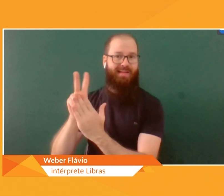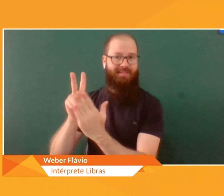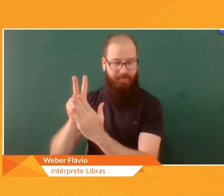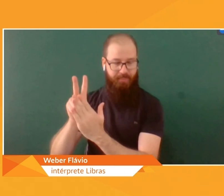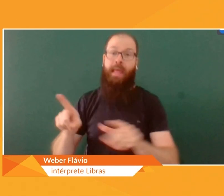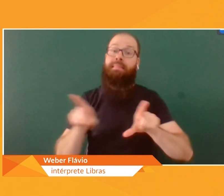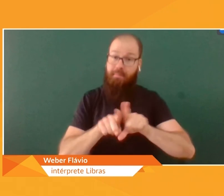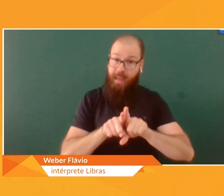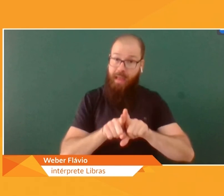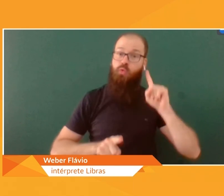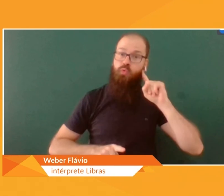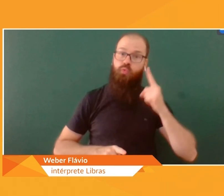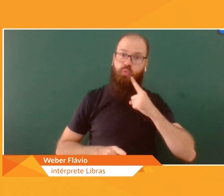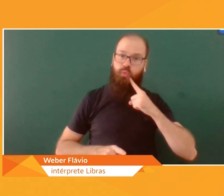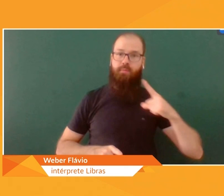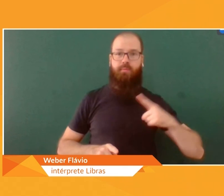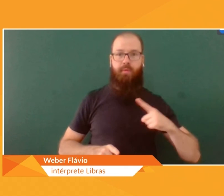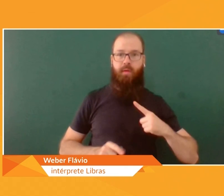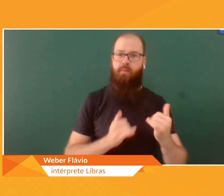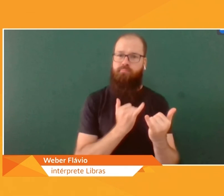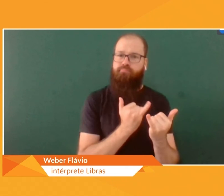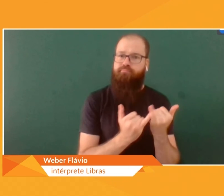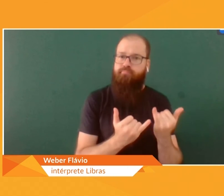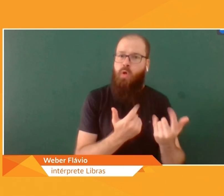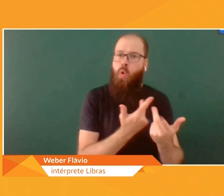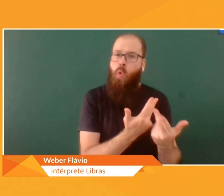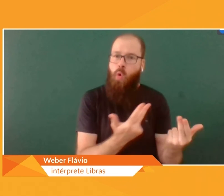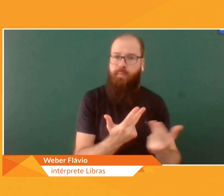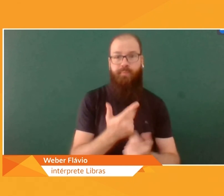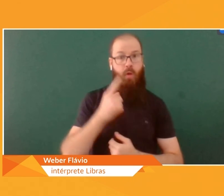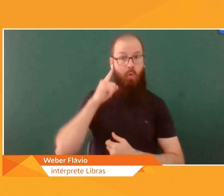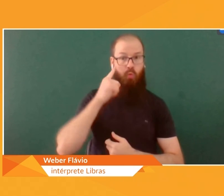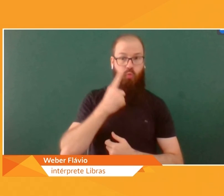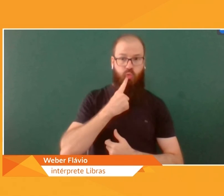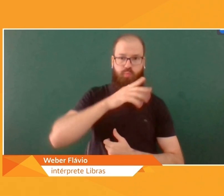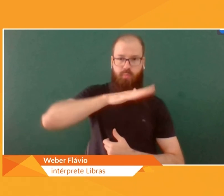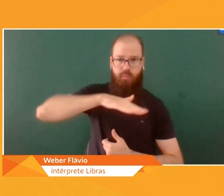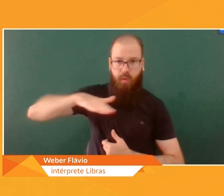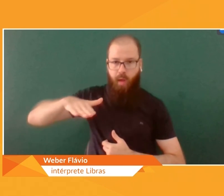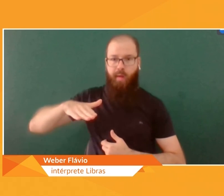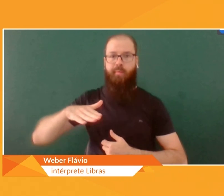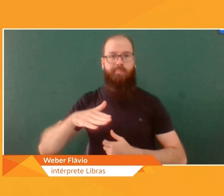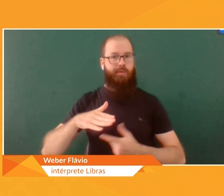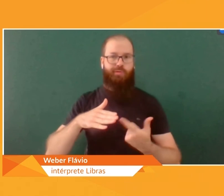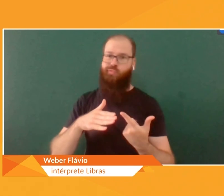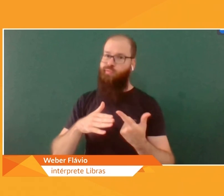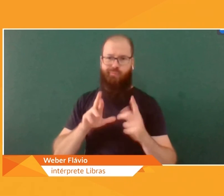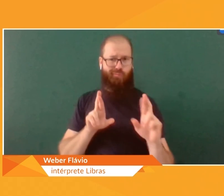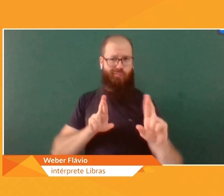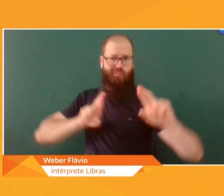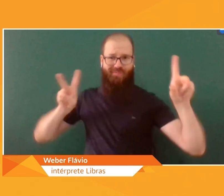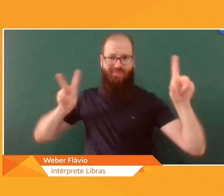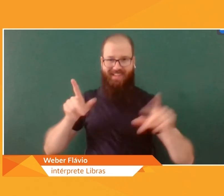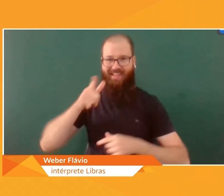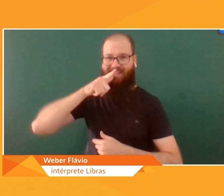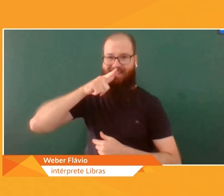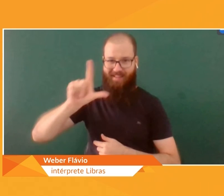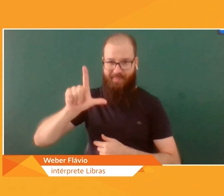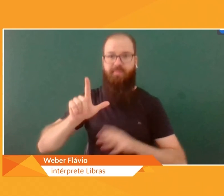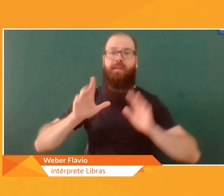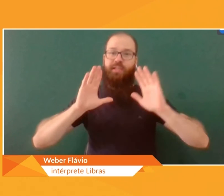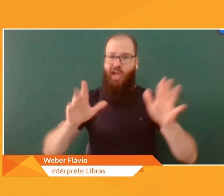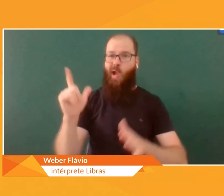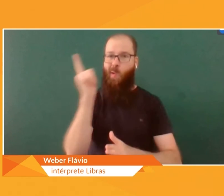linguísticas, né? O aluno surdo, ele fala uma língua diferente de todo mundo na escola, então, por isso, ele pleiteia, e já conseguiu legalmente agora,